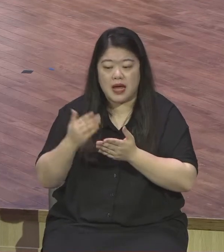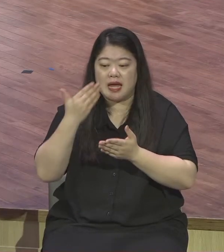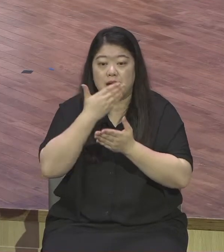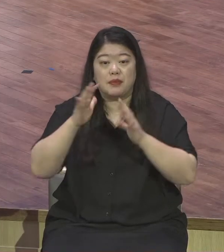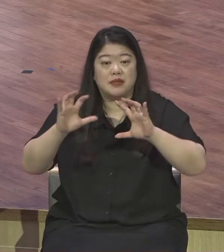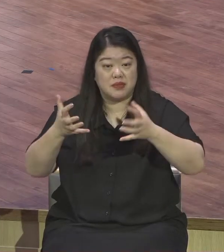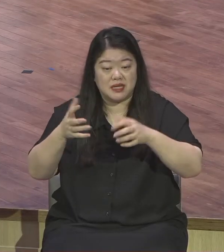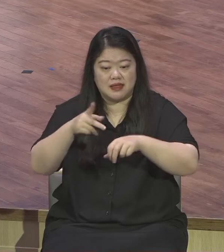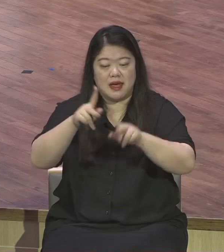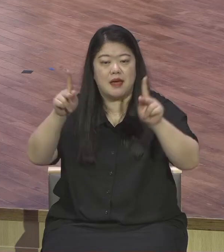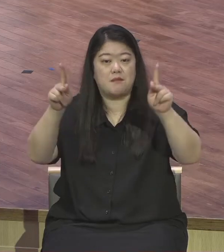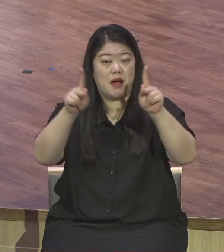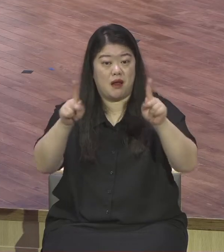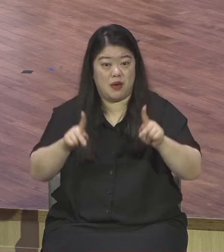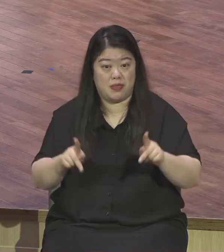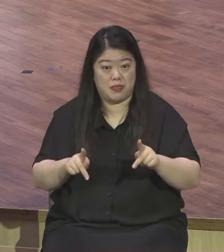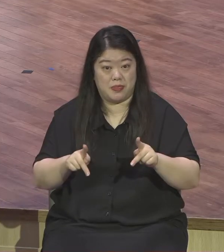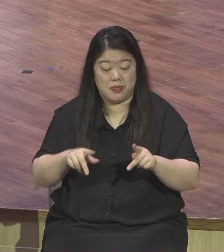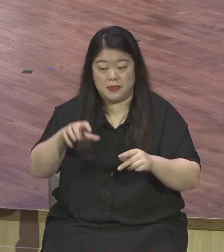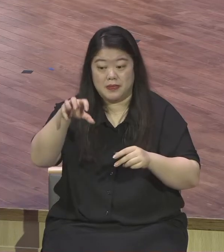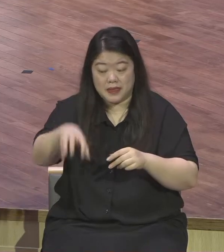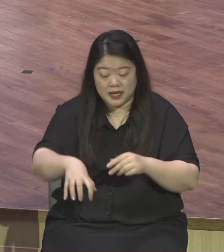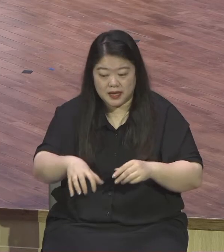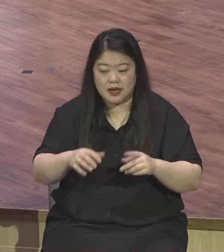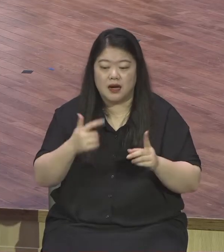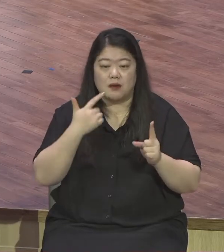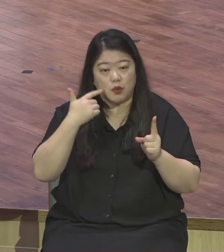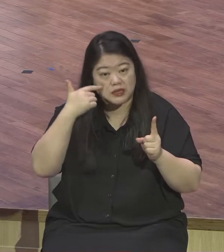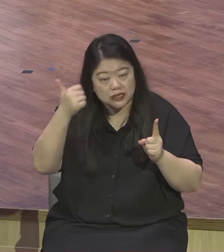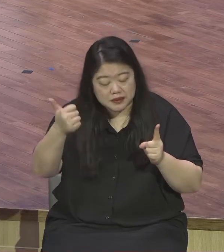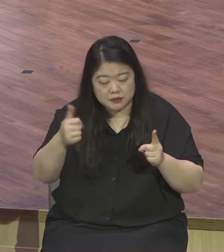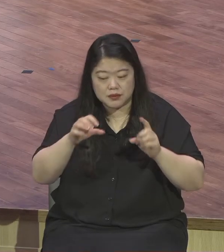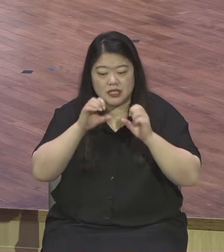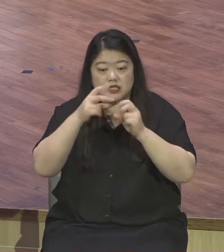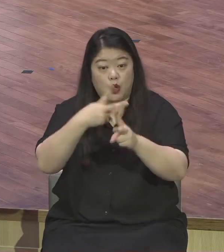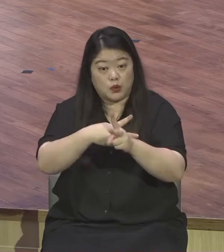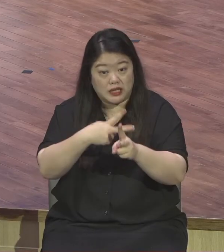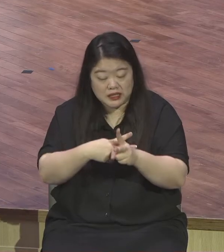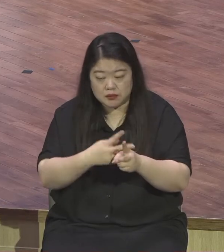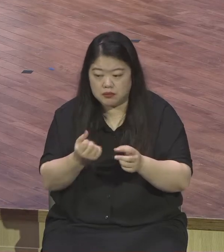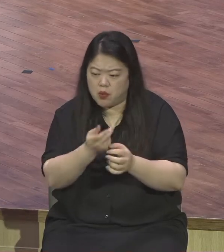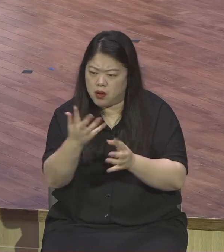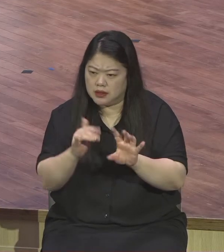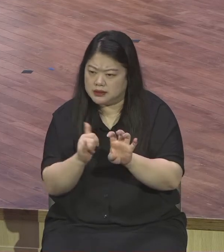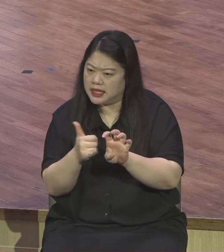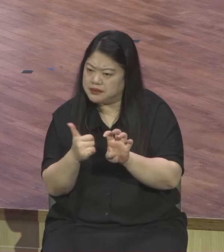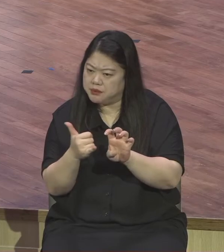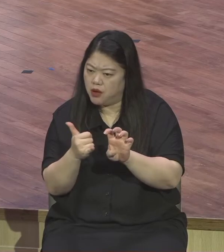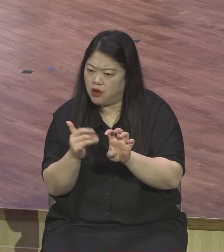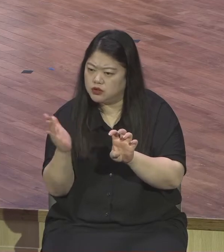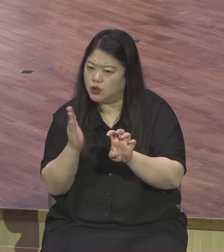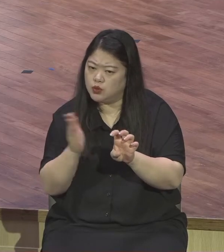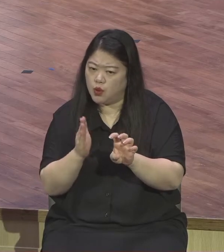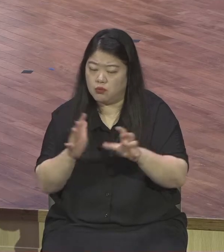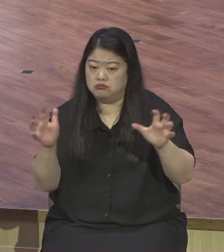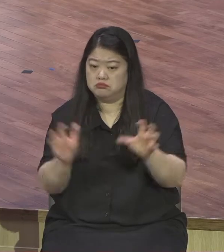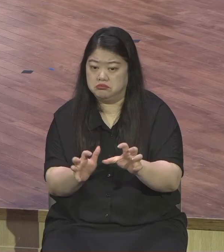포란테리 못 가니까 여기서 줌으로 지금 강의를 합니다